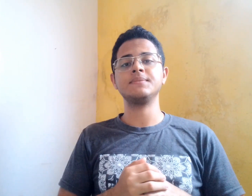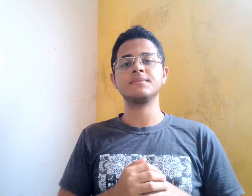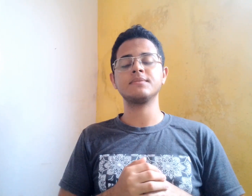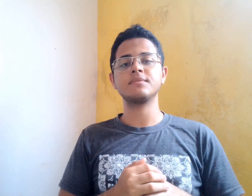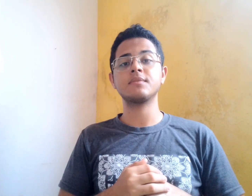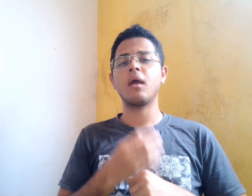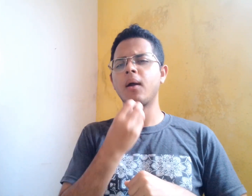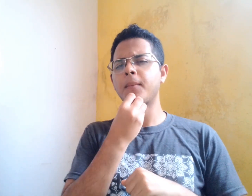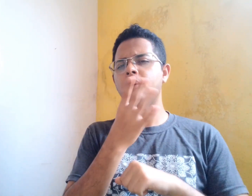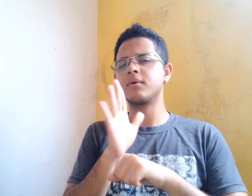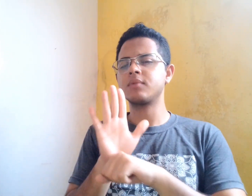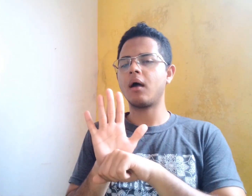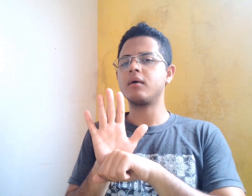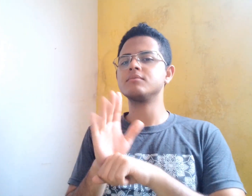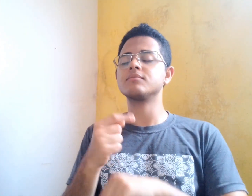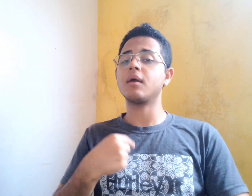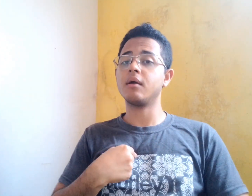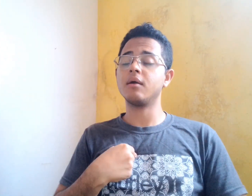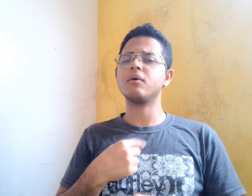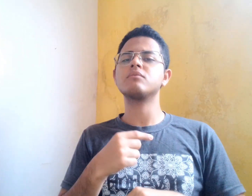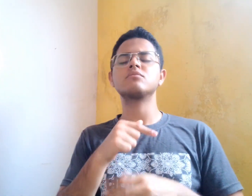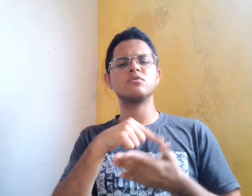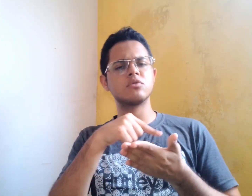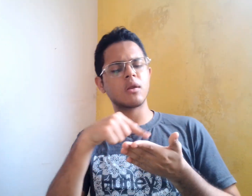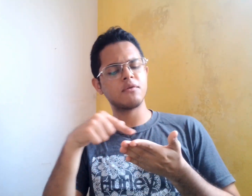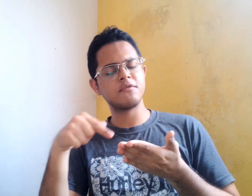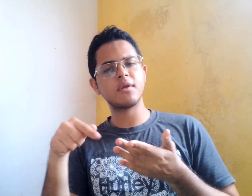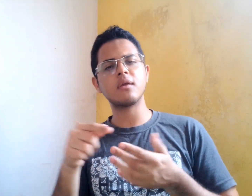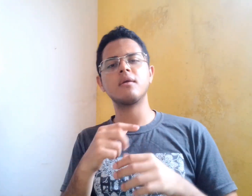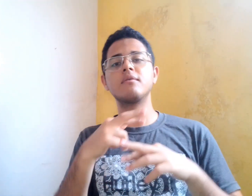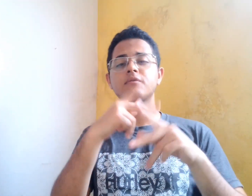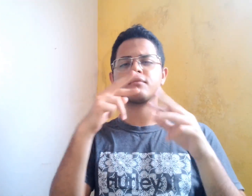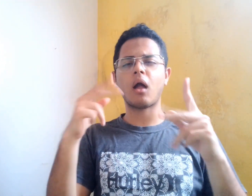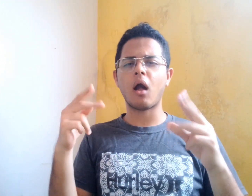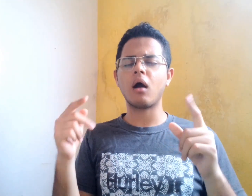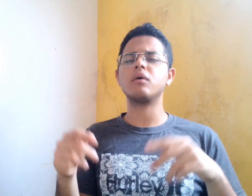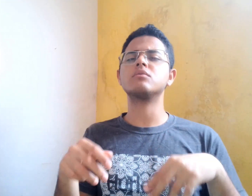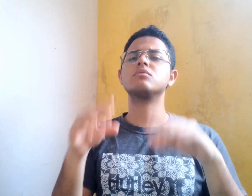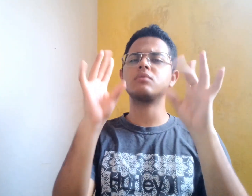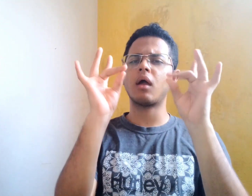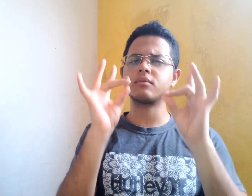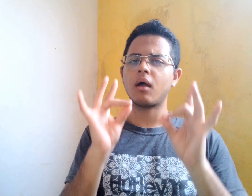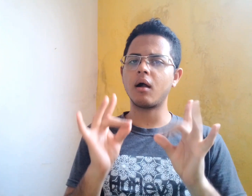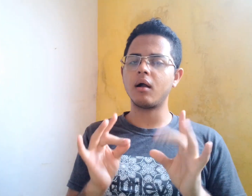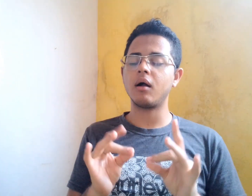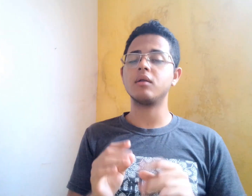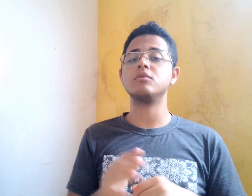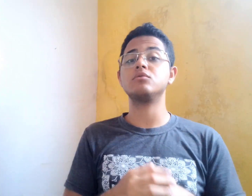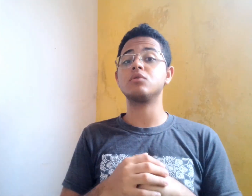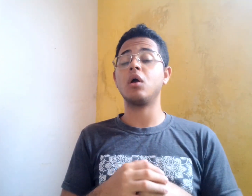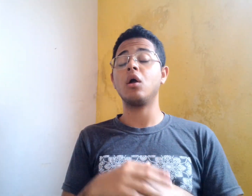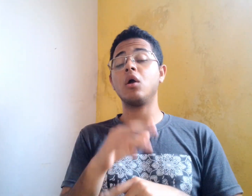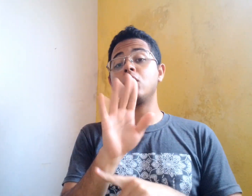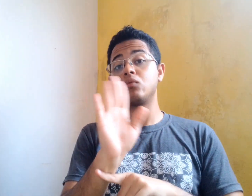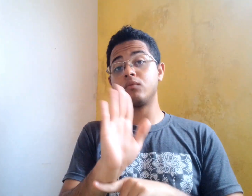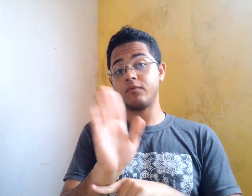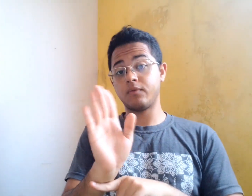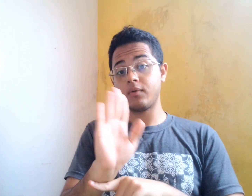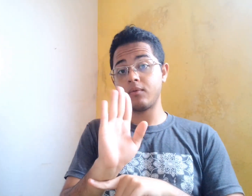Boa tarde. Eu escrevi vários detalhes quanto a